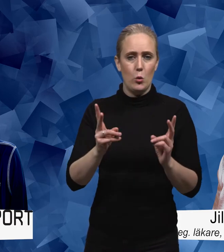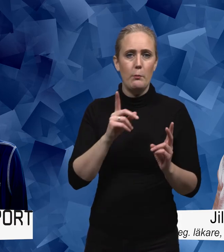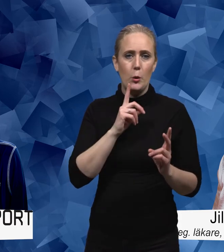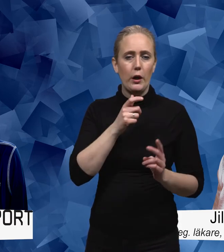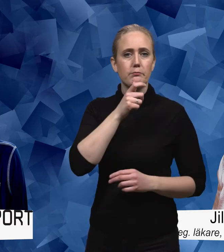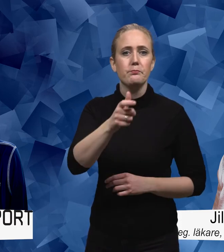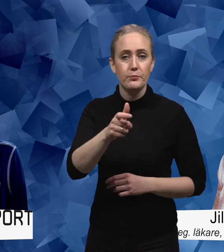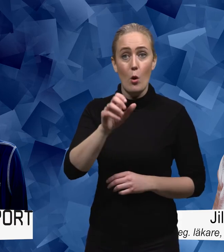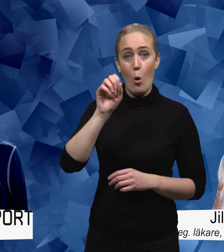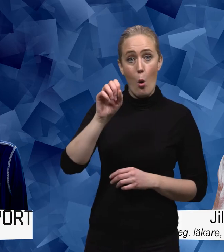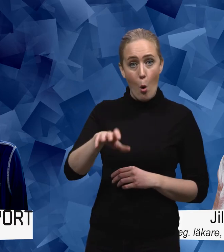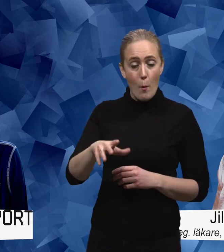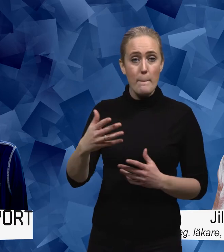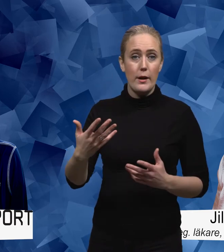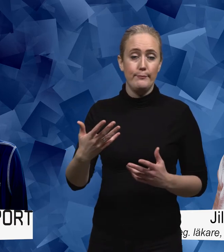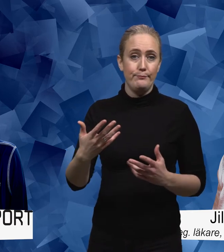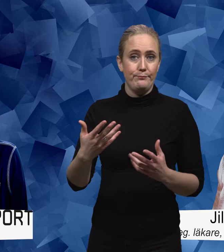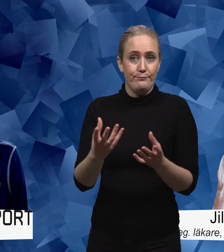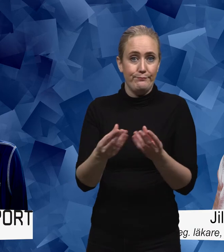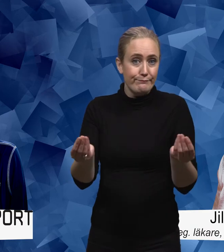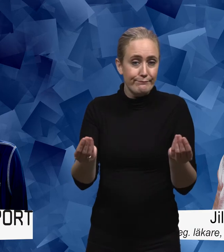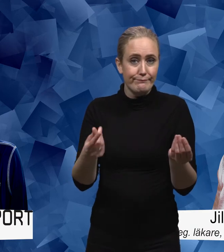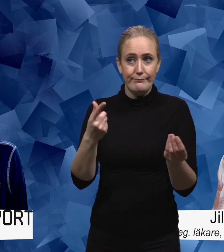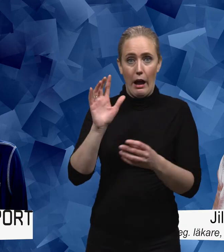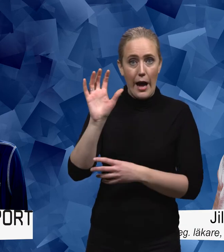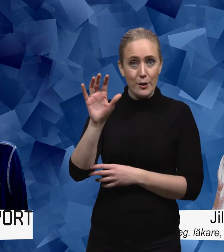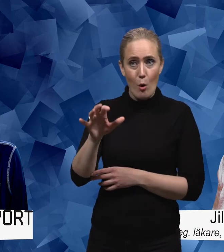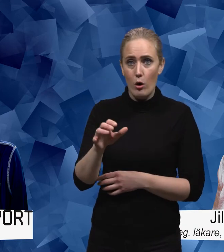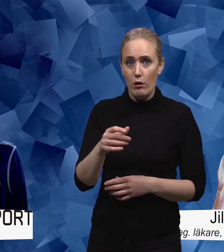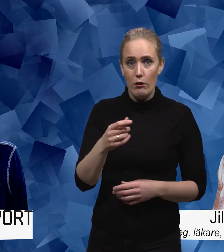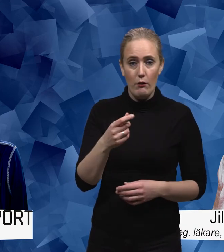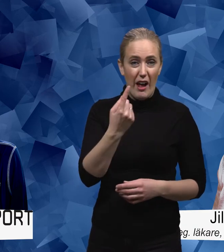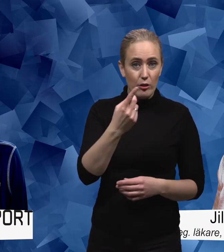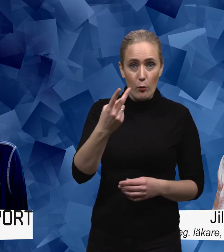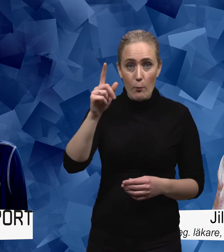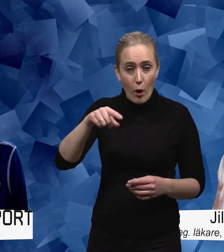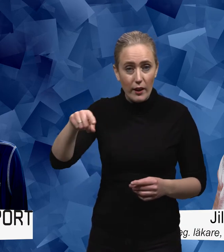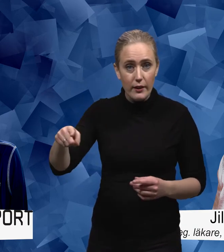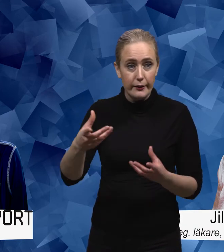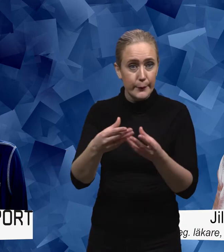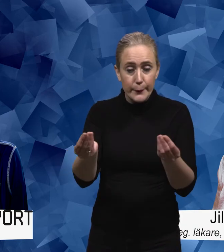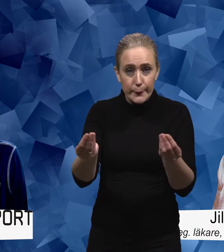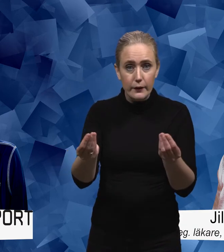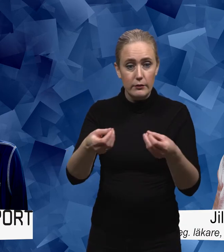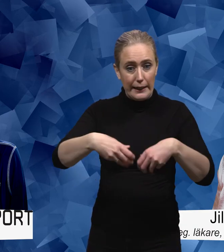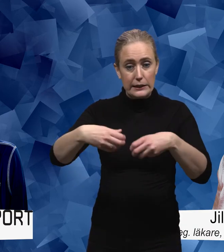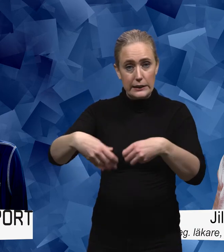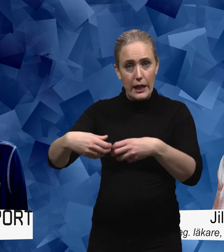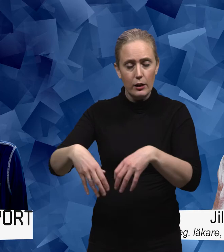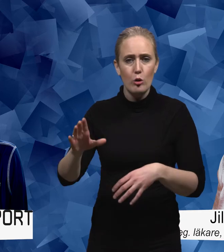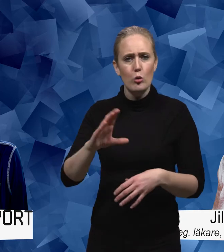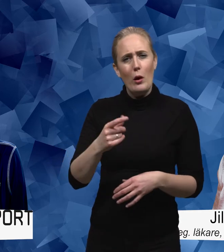uttala sig att är man borta som handboll som du säger nu man är borta i någon månad och så har man lite grann